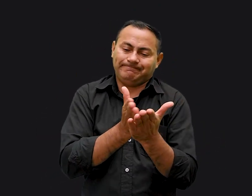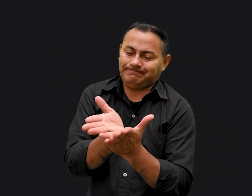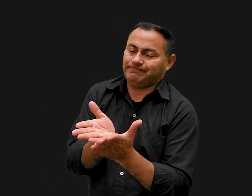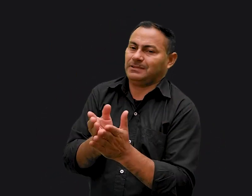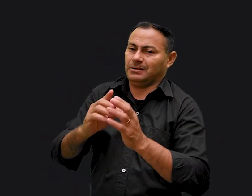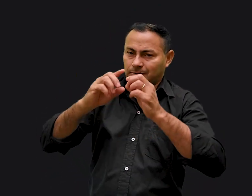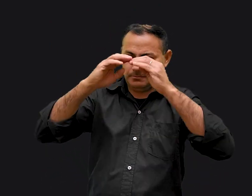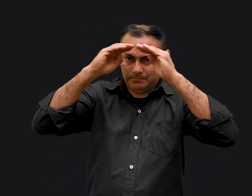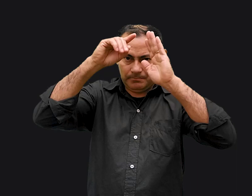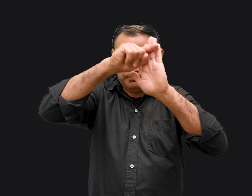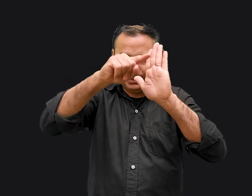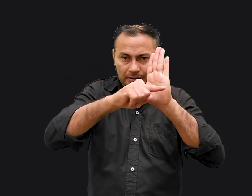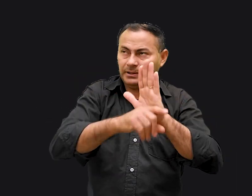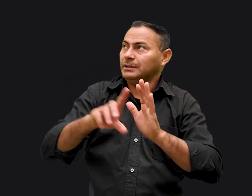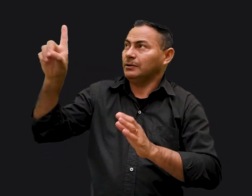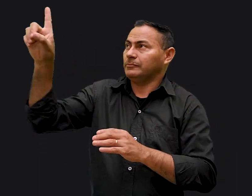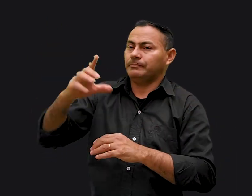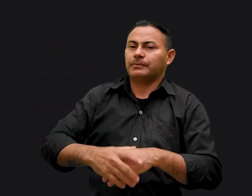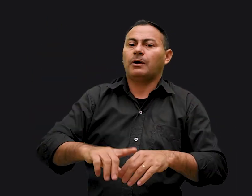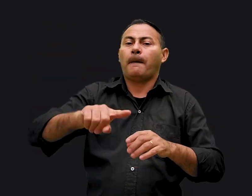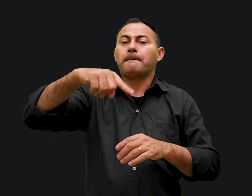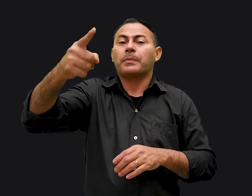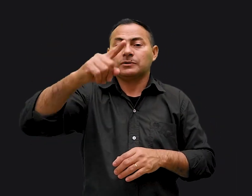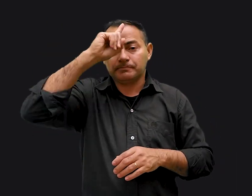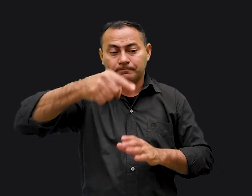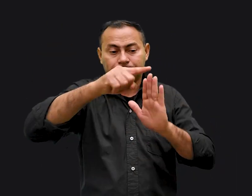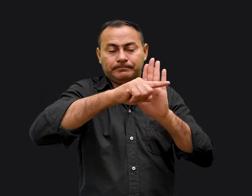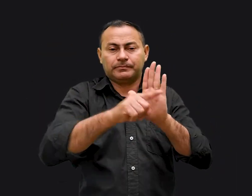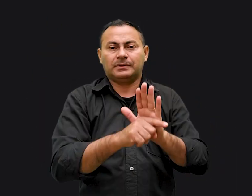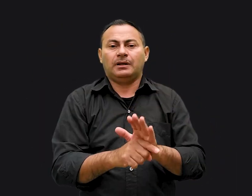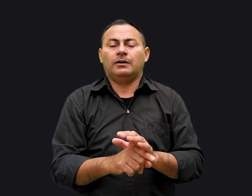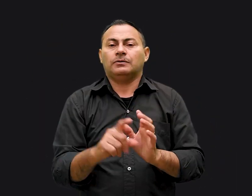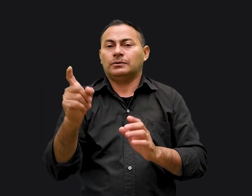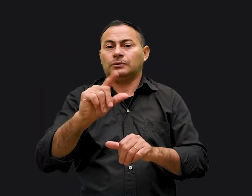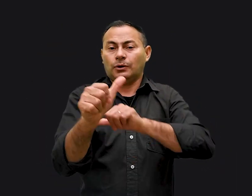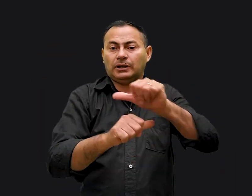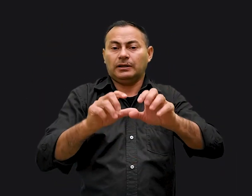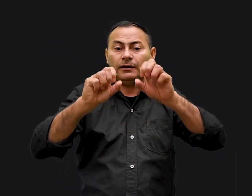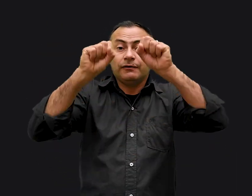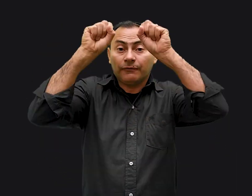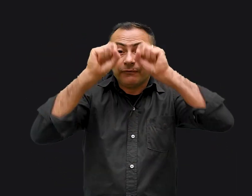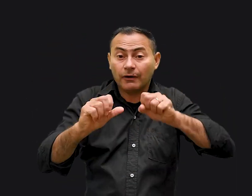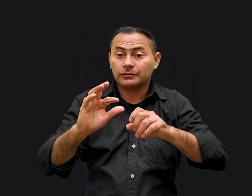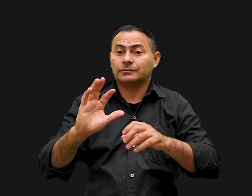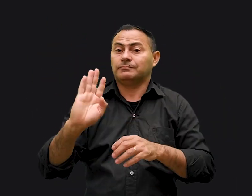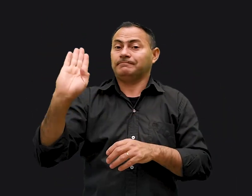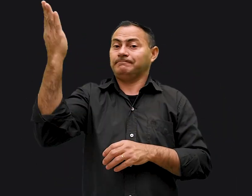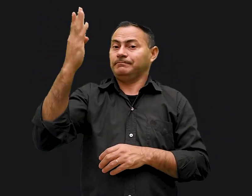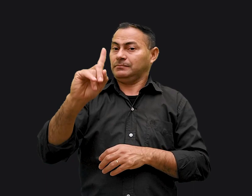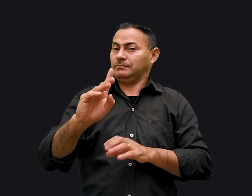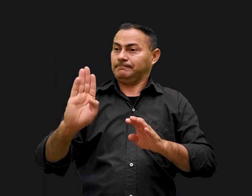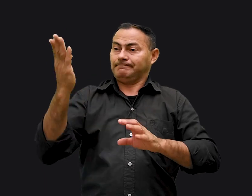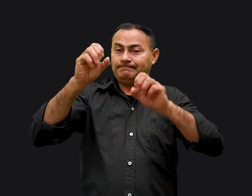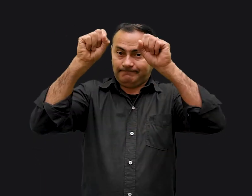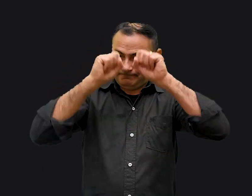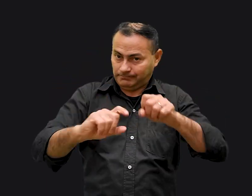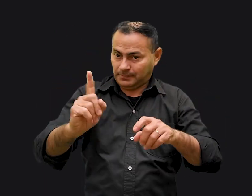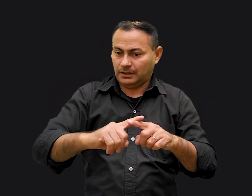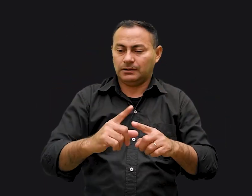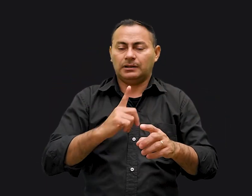de Deus O próximo mandamento é Não dirás falso testemunho Este é um mandamento que eu acredito Não o